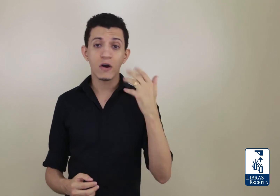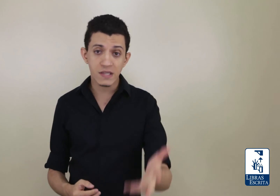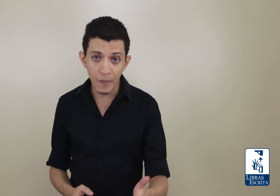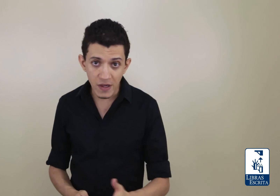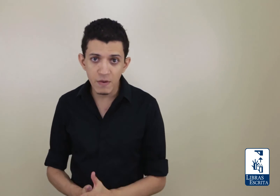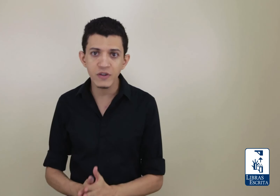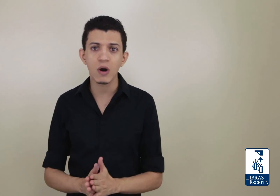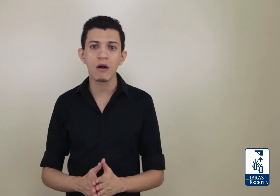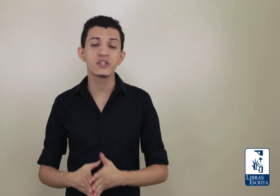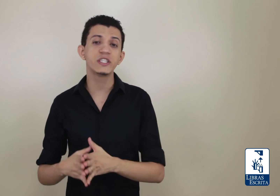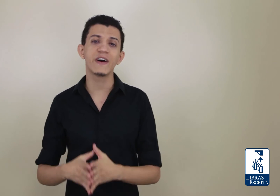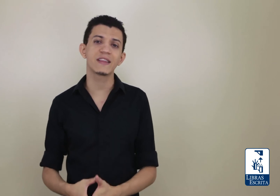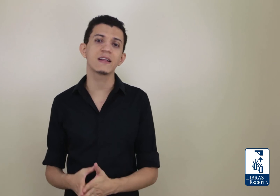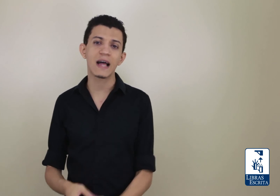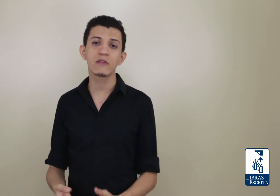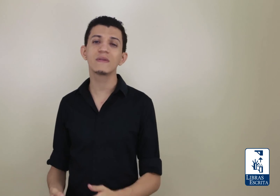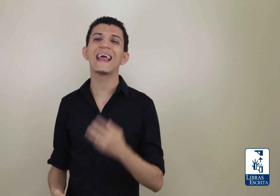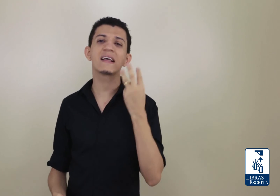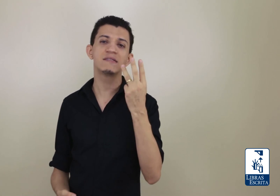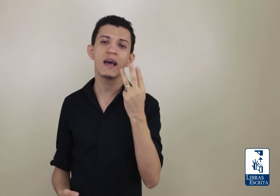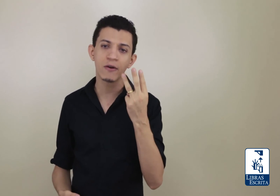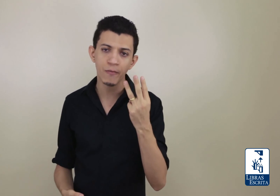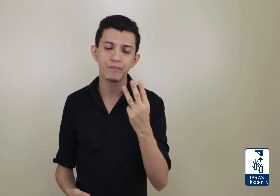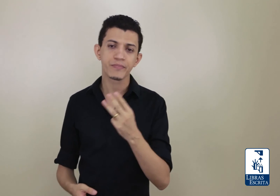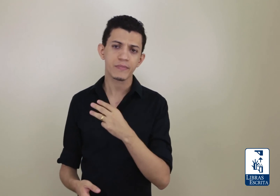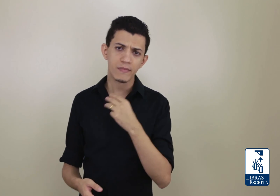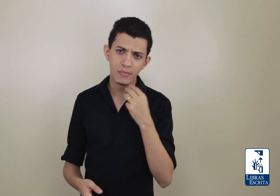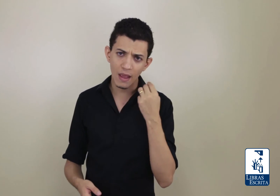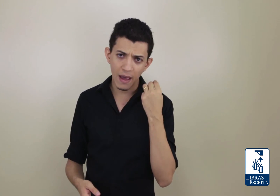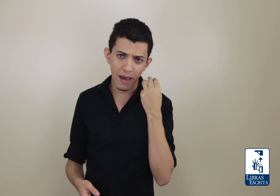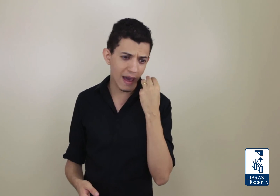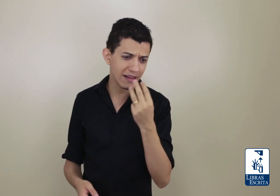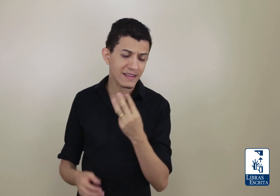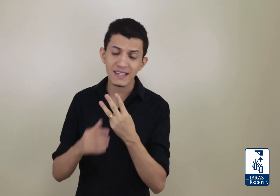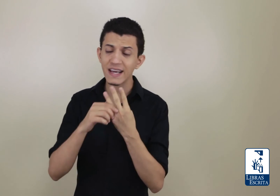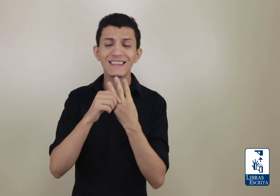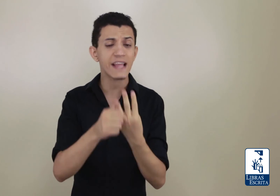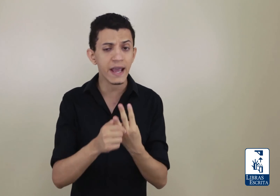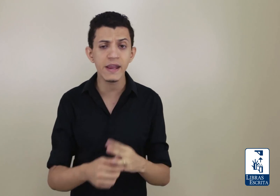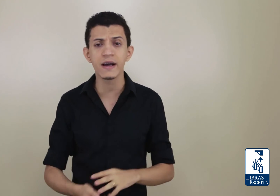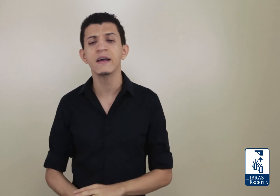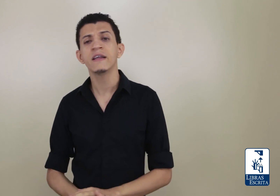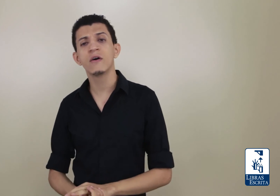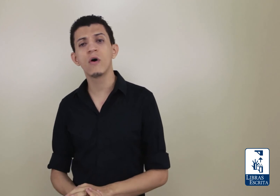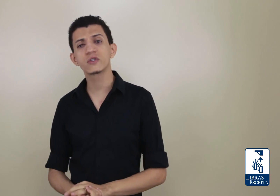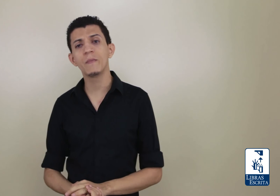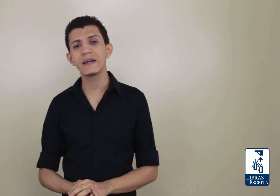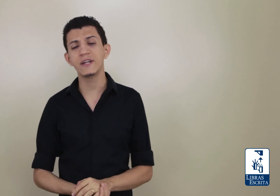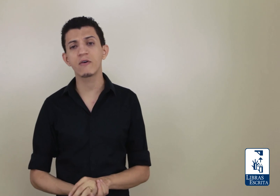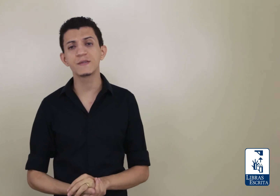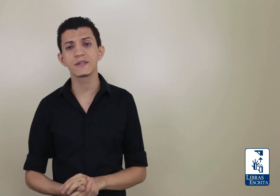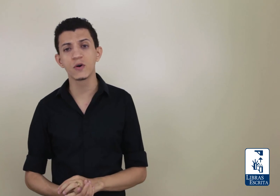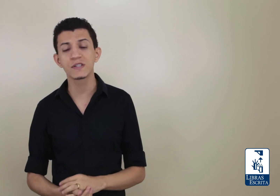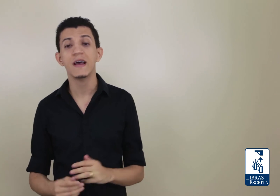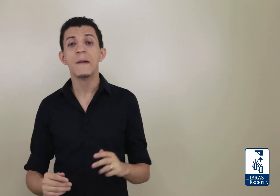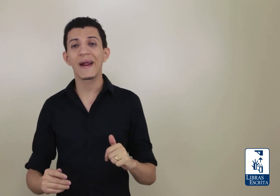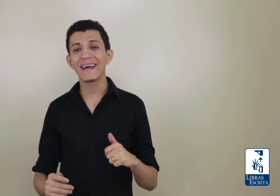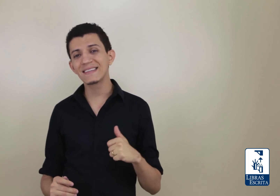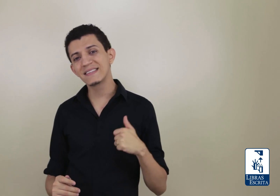nossa próxima videoaula, a gente vai tratar do terceiro, da terceira técnica que eu gosto de compartilhar com as pessoas para que elas se